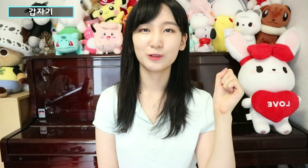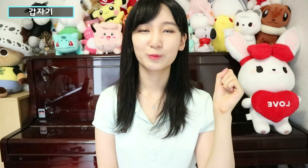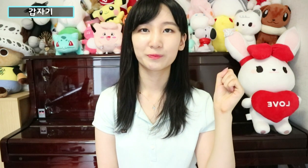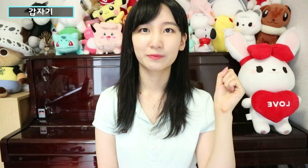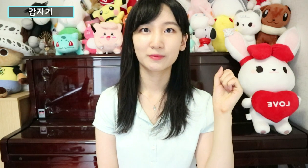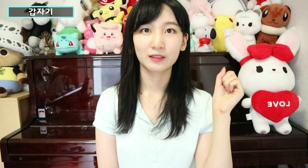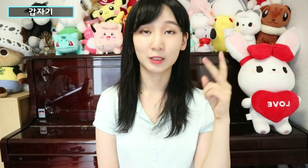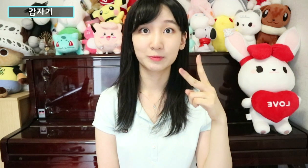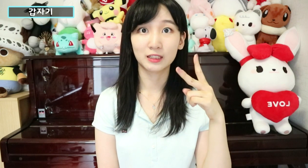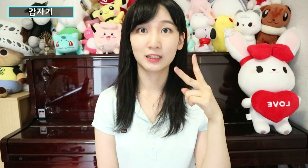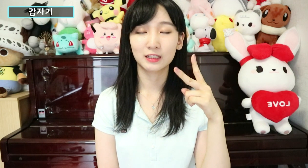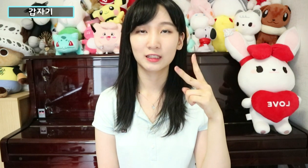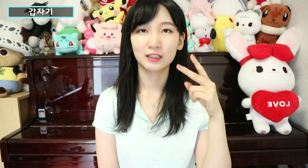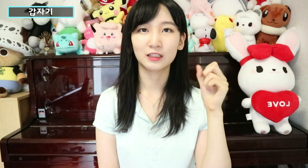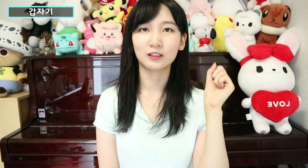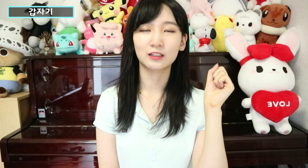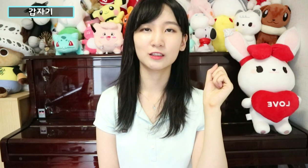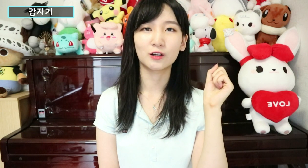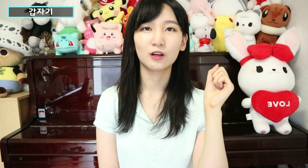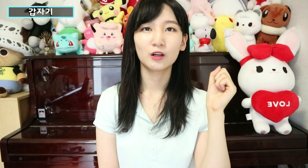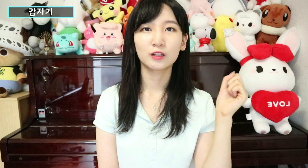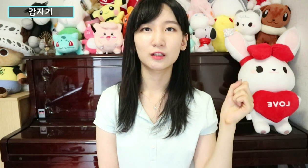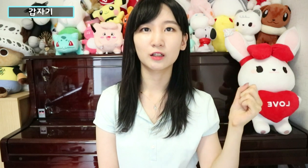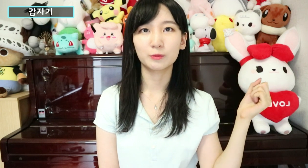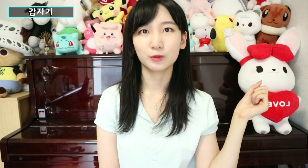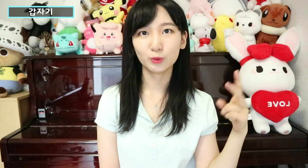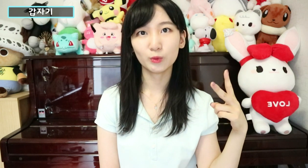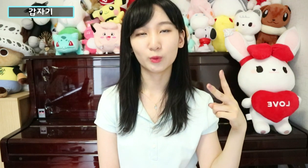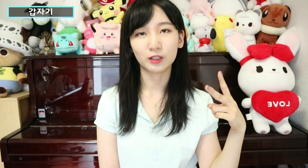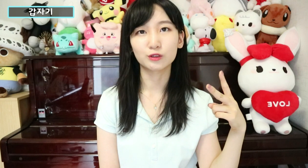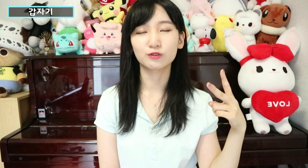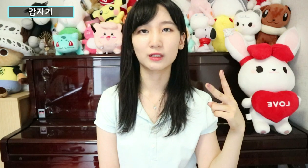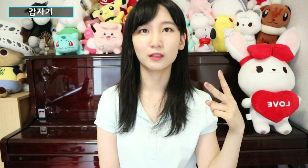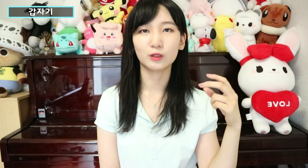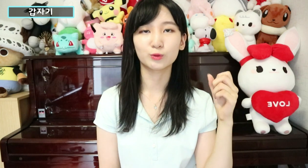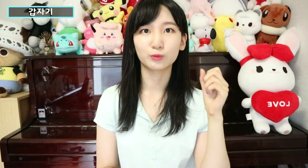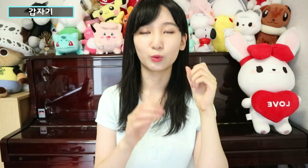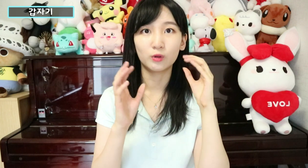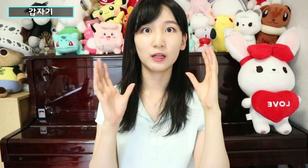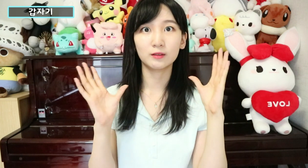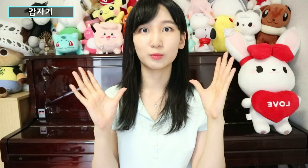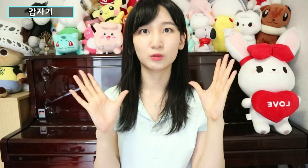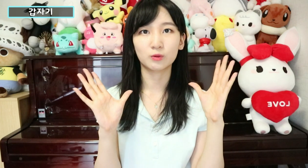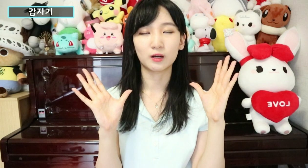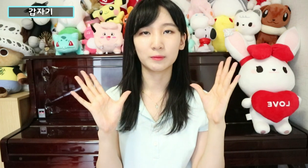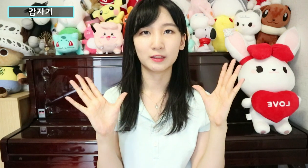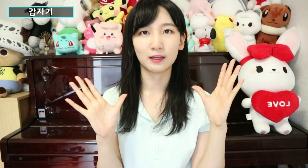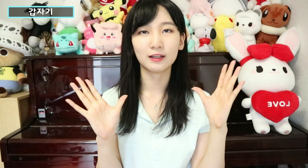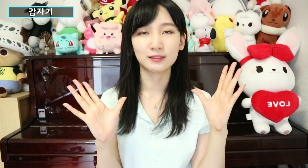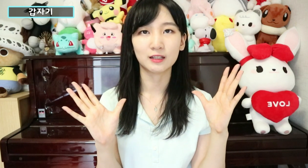갑자기. 이렇게 해서 이렇게 하면 또 라는 수화인데 좀 놀란 표정과 함께 같이